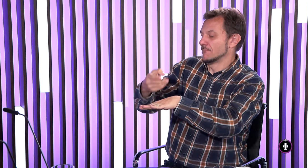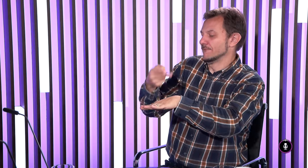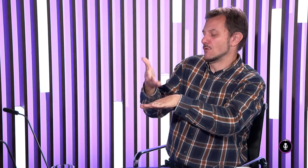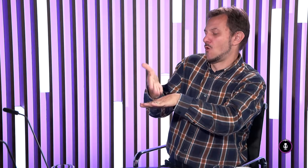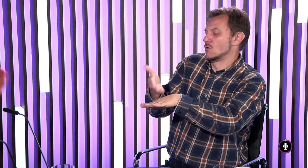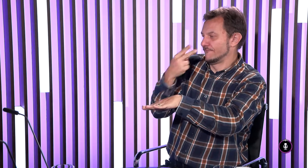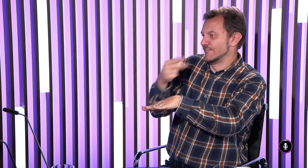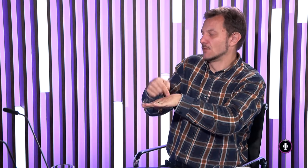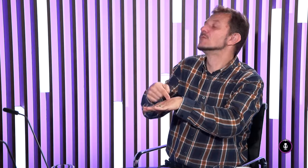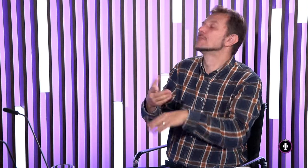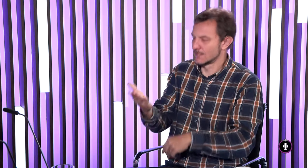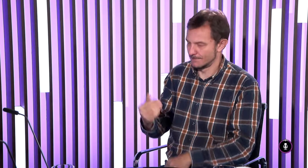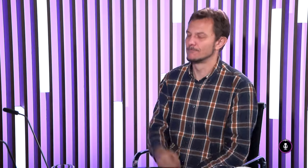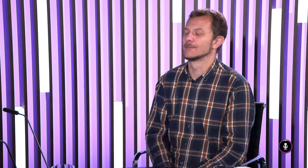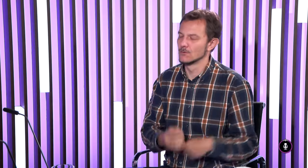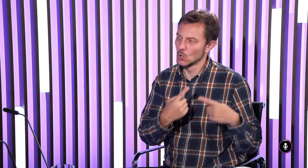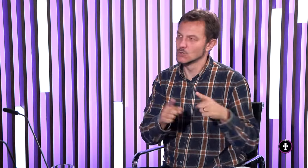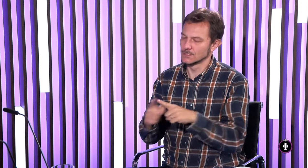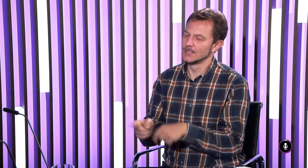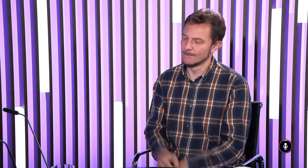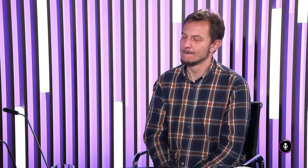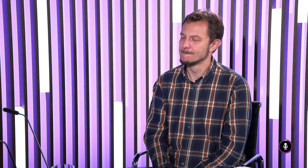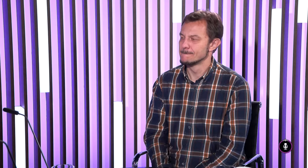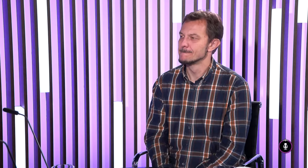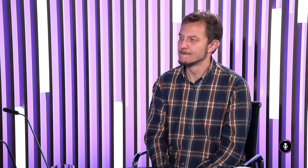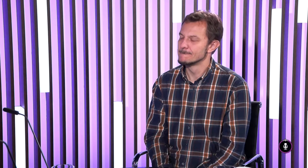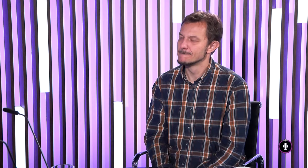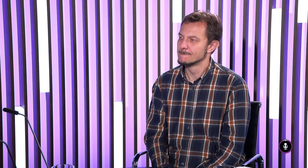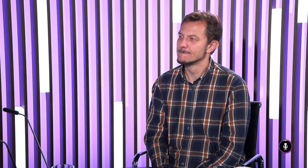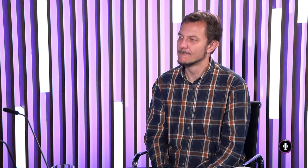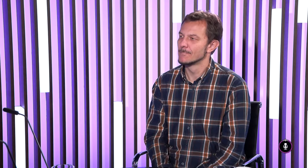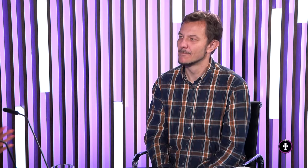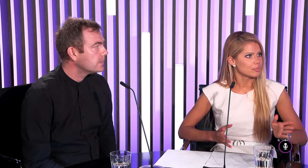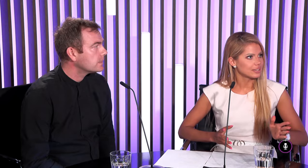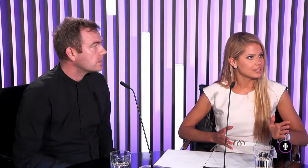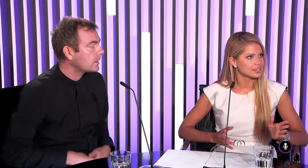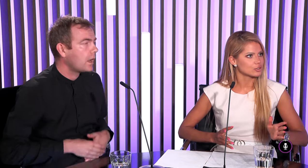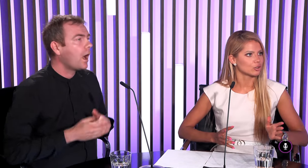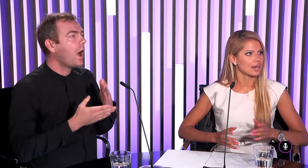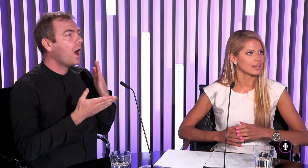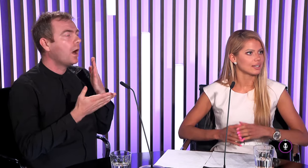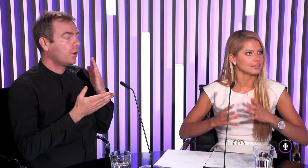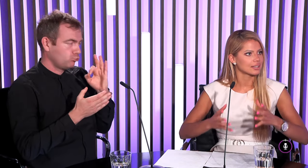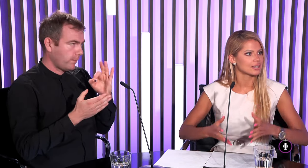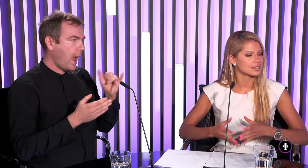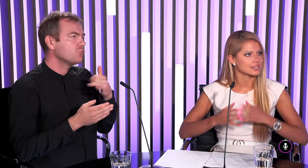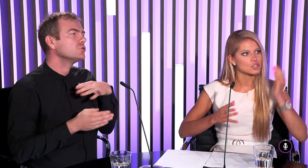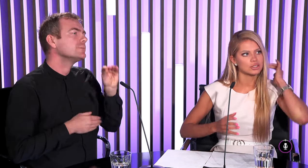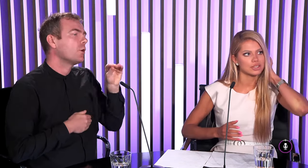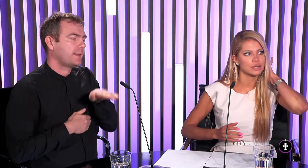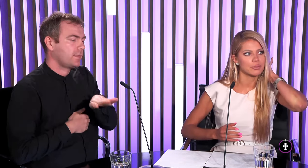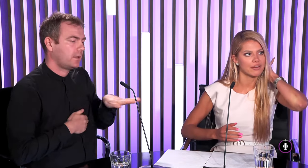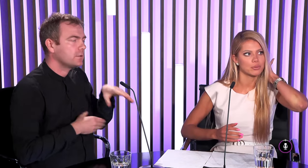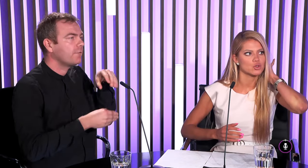vizuálne využívam ten vizuálny priestor v tom posunkovom jazyku a to je rozdiel keď už sme pri tých deťoch aká je tá integrácia